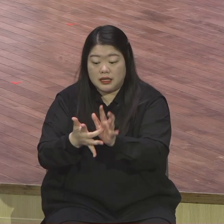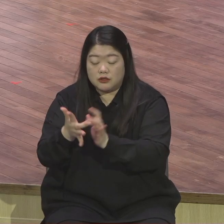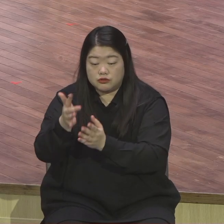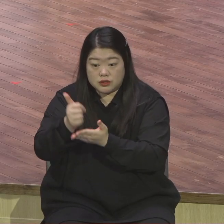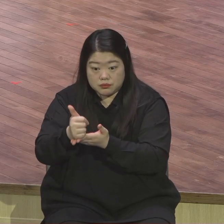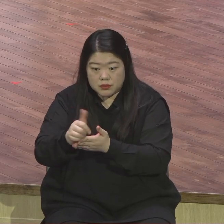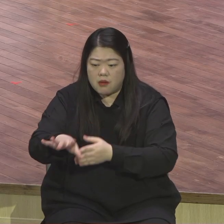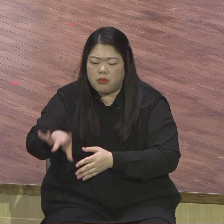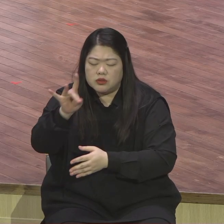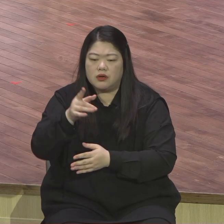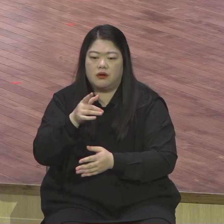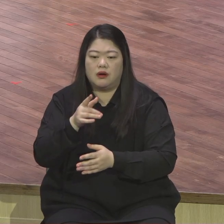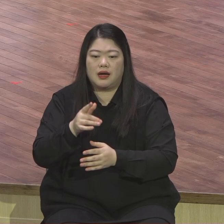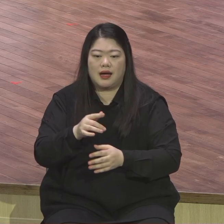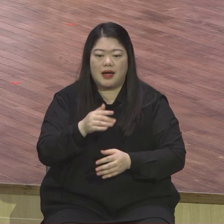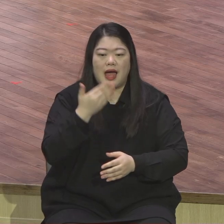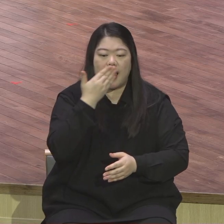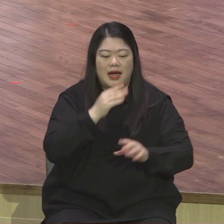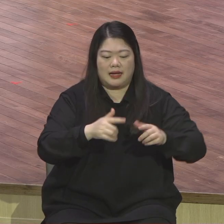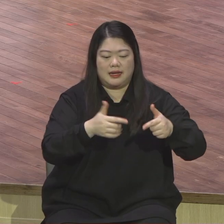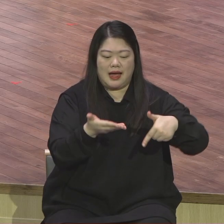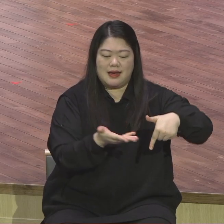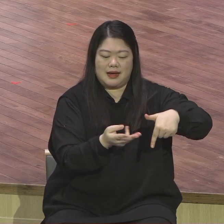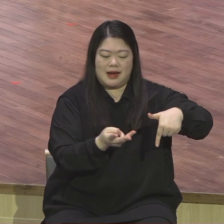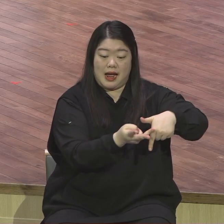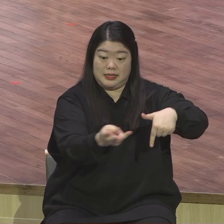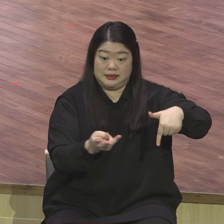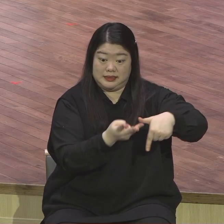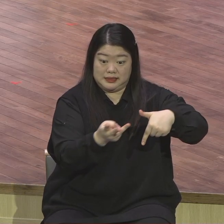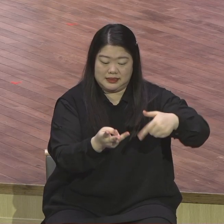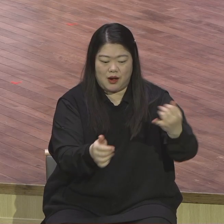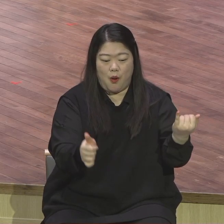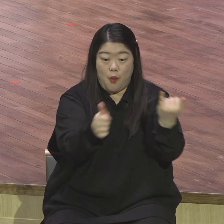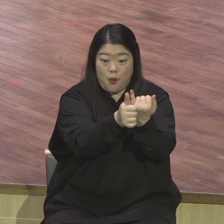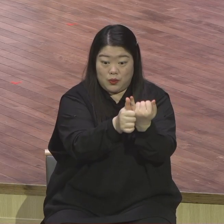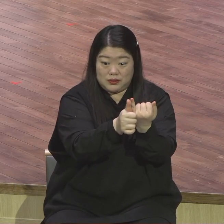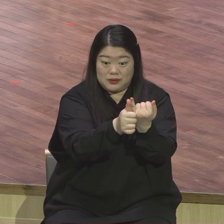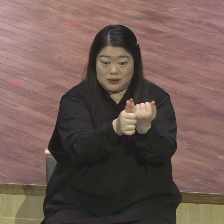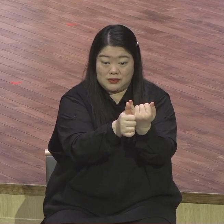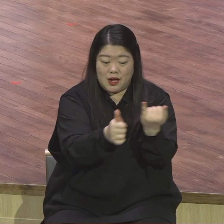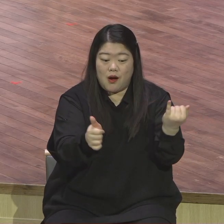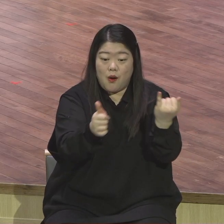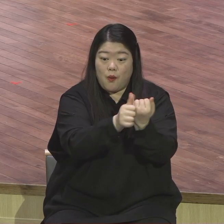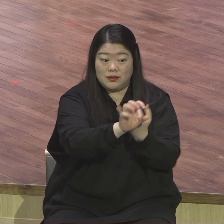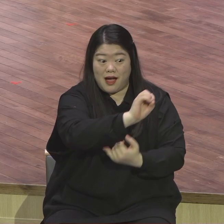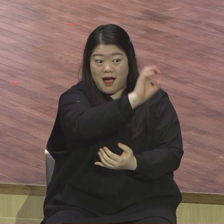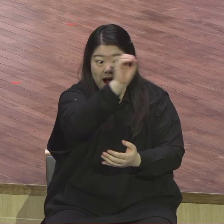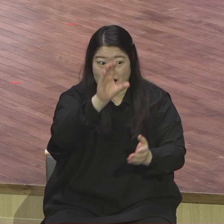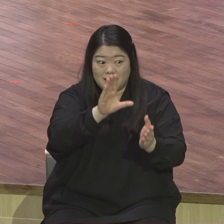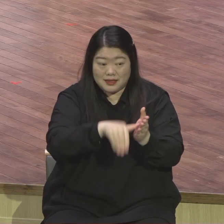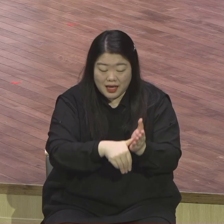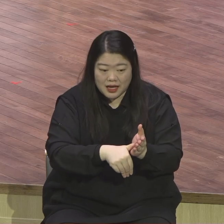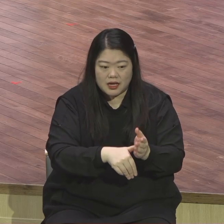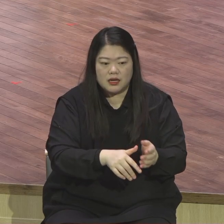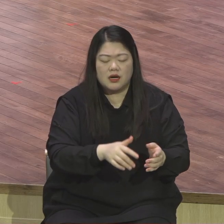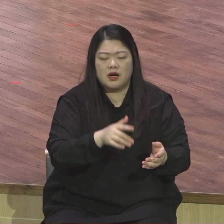갈릴리 가나 혼인잔치집에 제가 거기 가봤어요 갈릴리 가나 혼인잔치집에 예수님이 뭐요? 물을